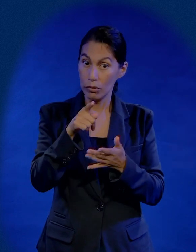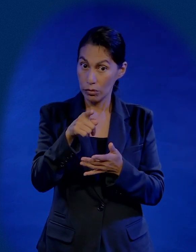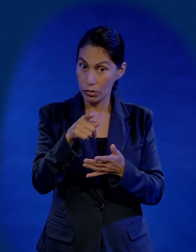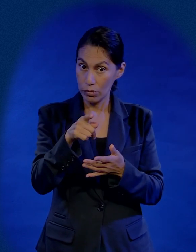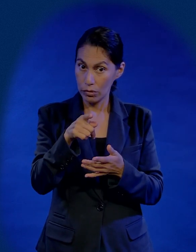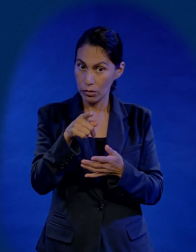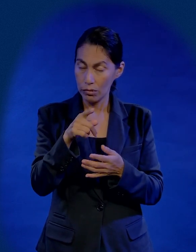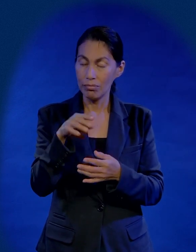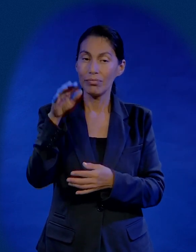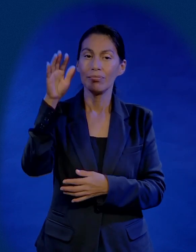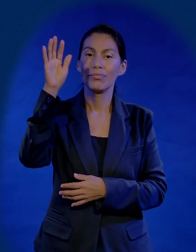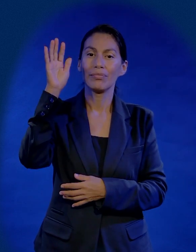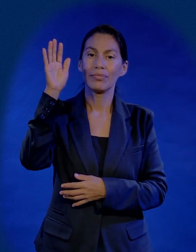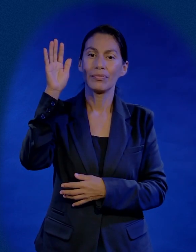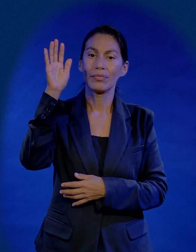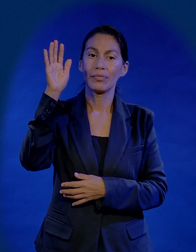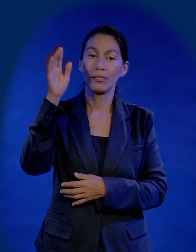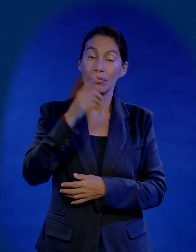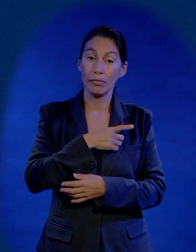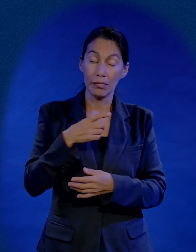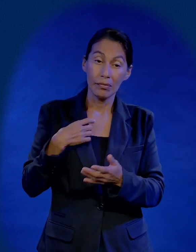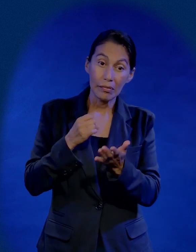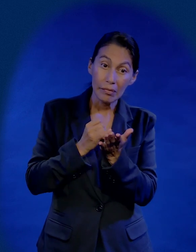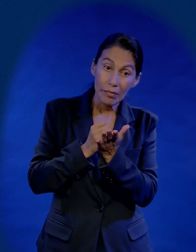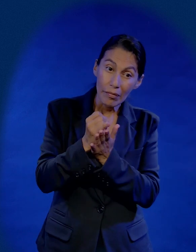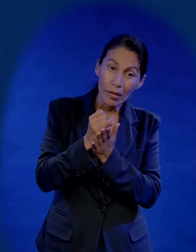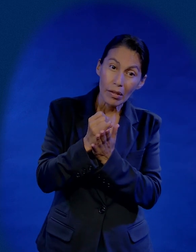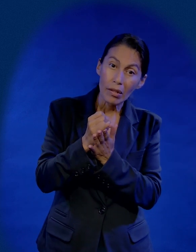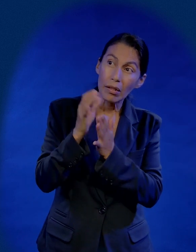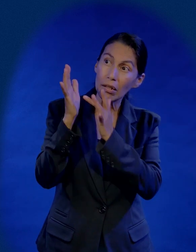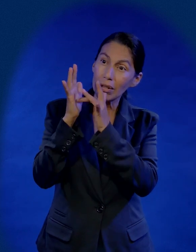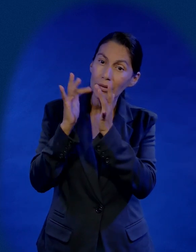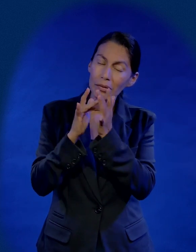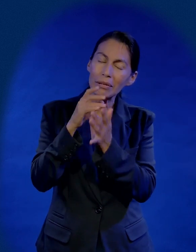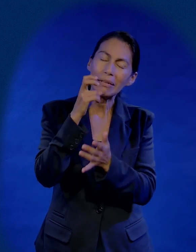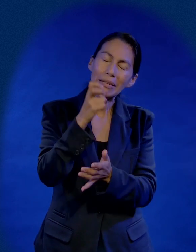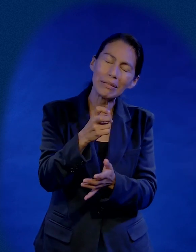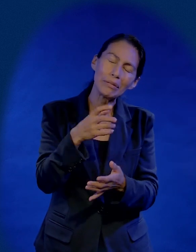estés levanta tu mano es el momento de decidir por Jesús